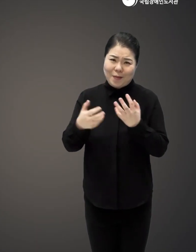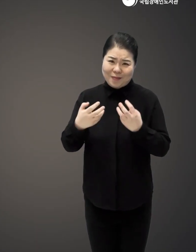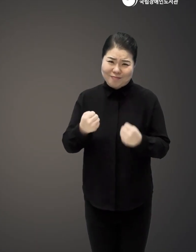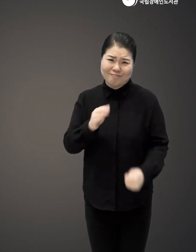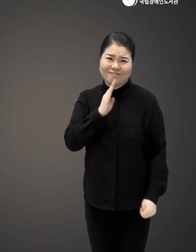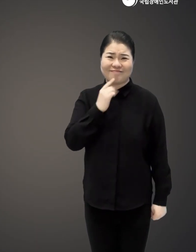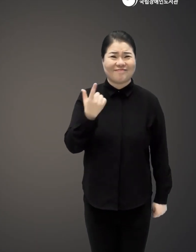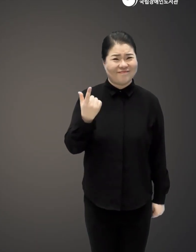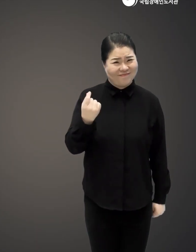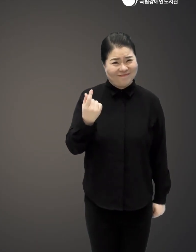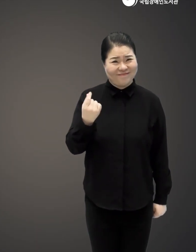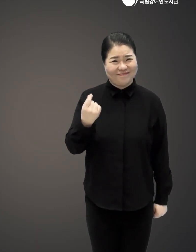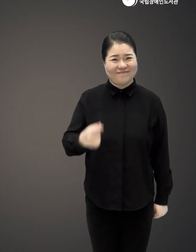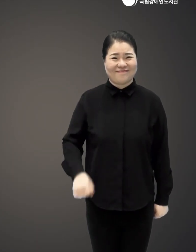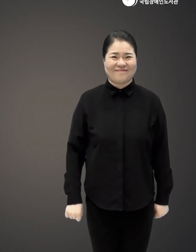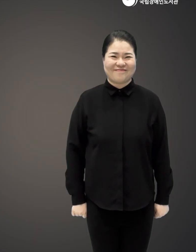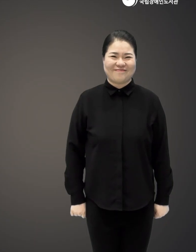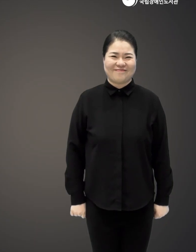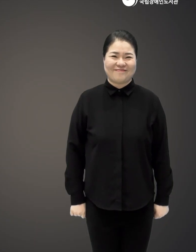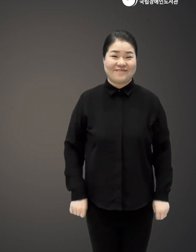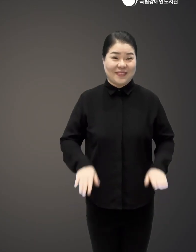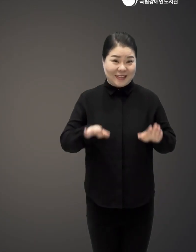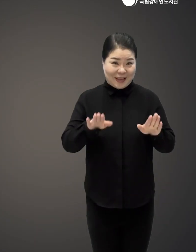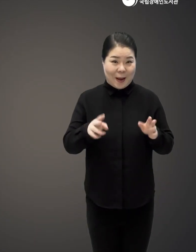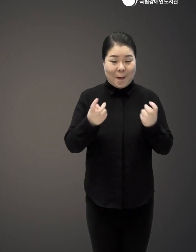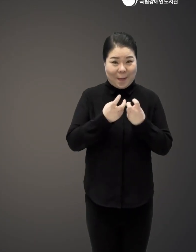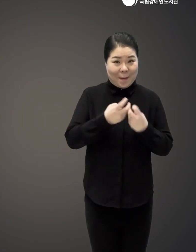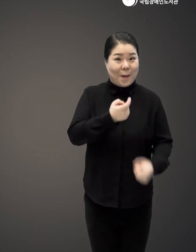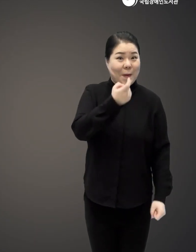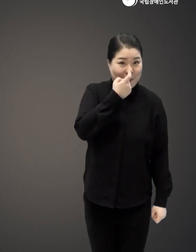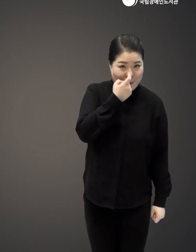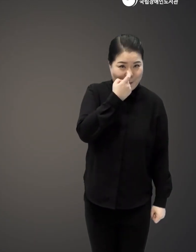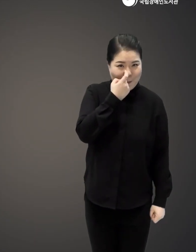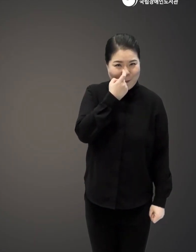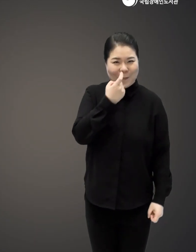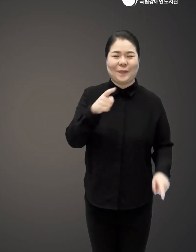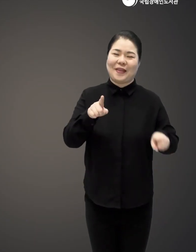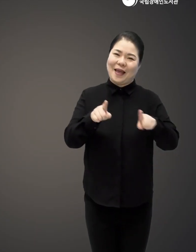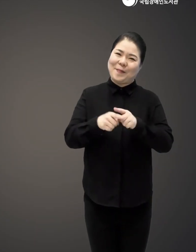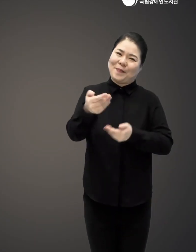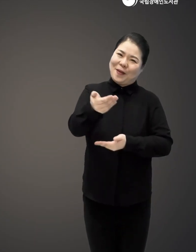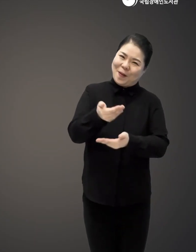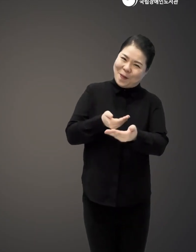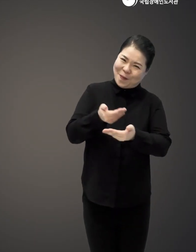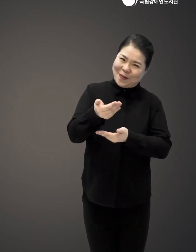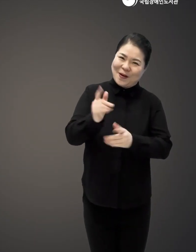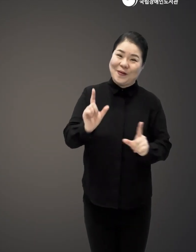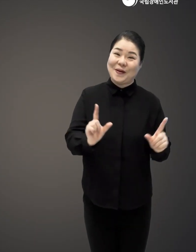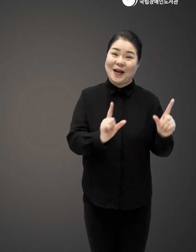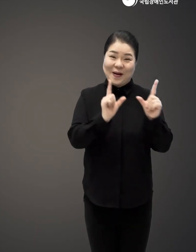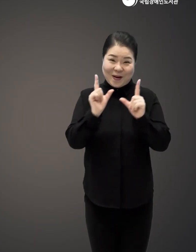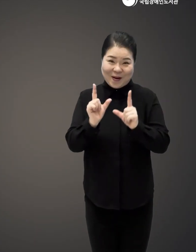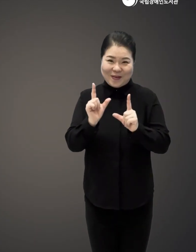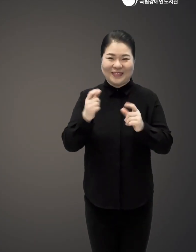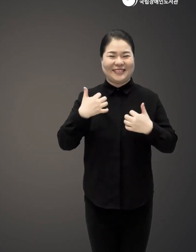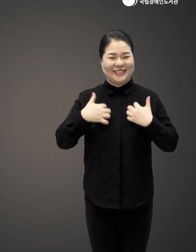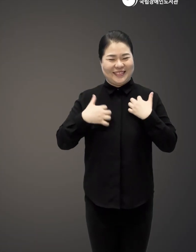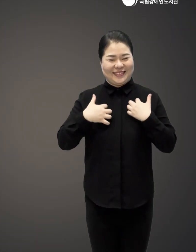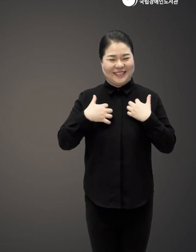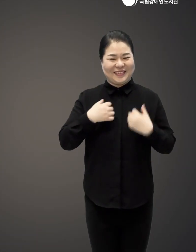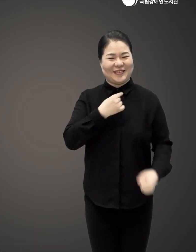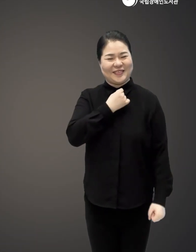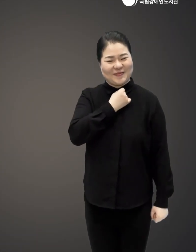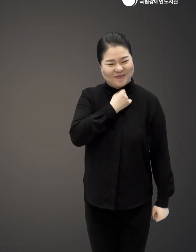시절이 굉장히 많았잖아요 그런데 이제는 이 방법을 조금 알고서 함께하고 주고받는